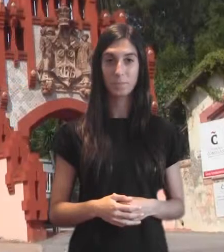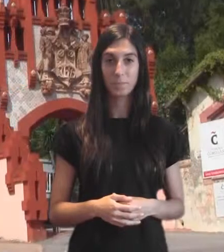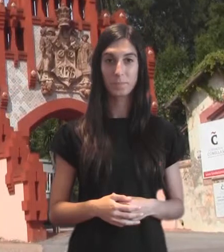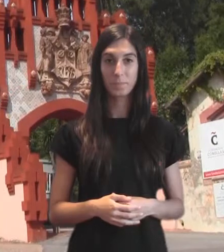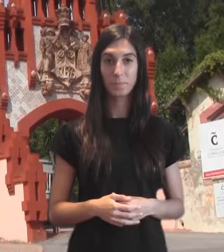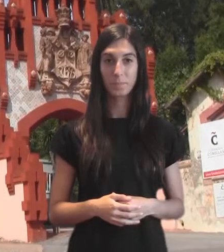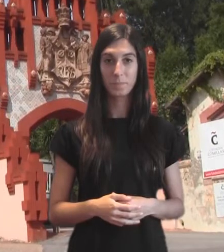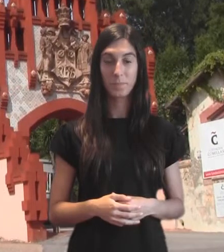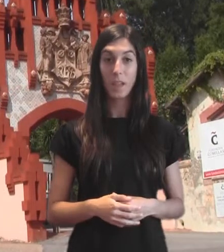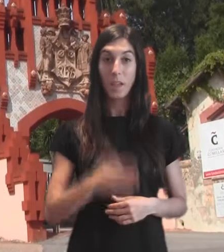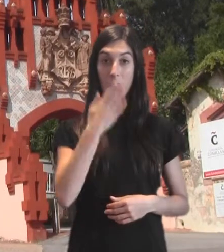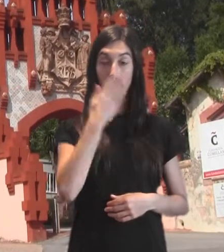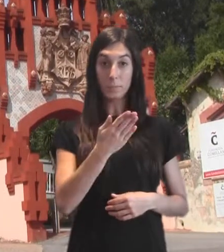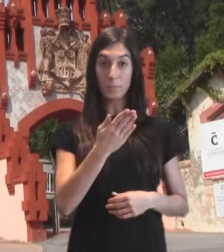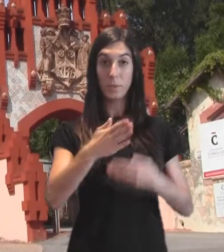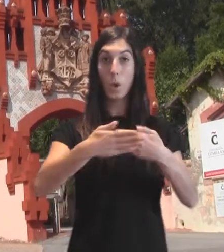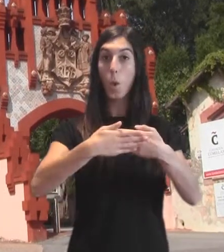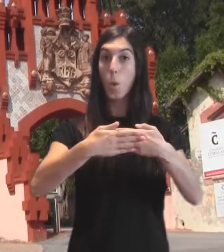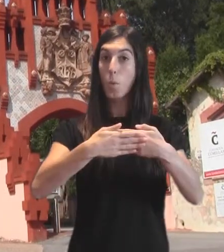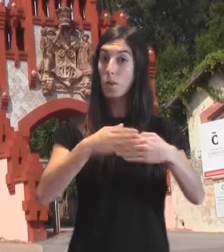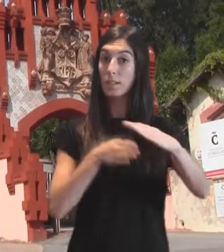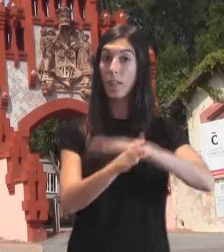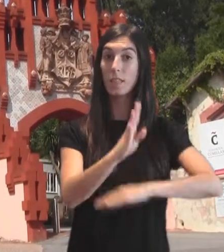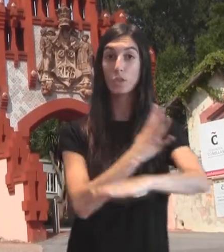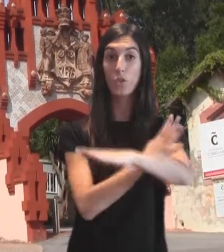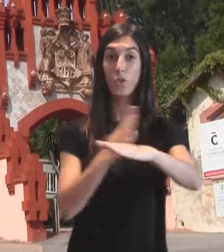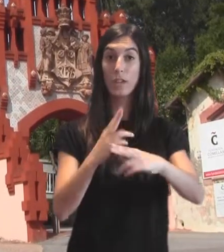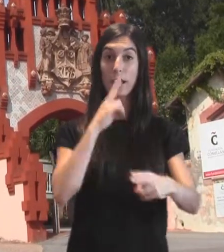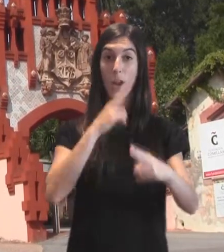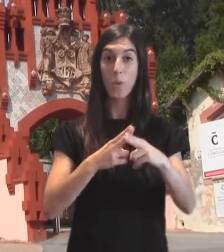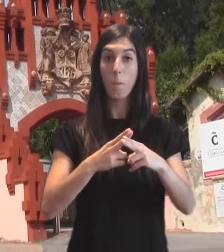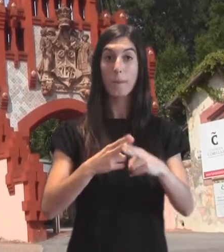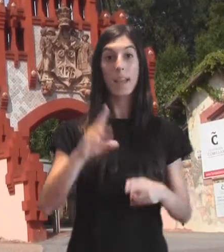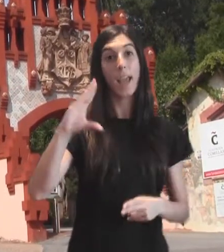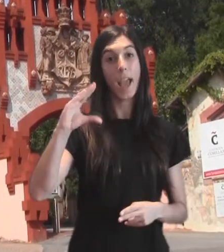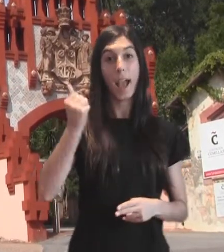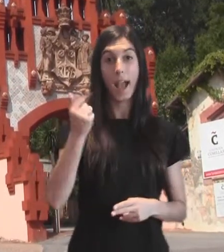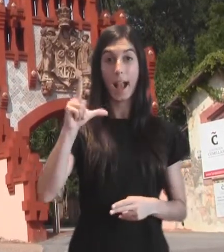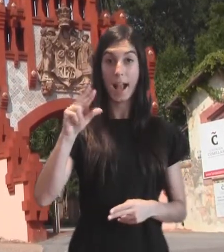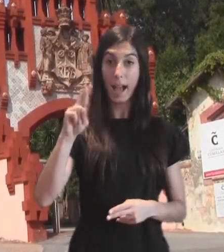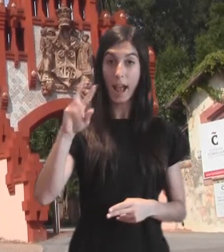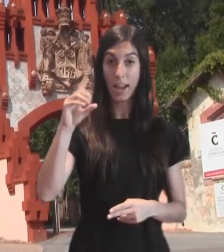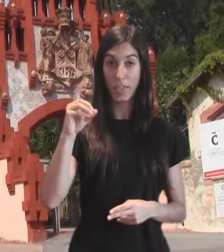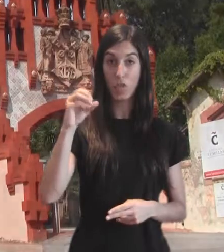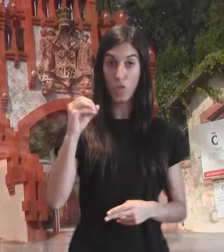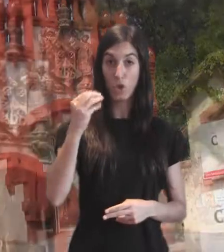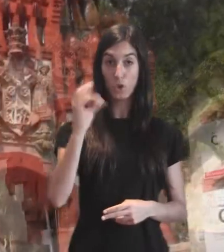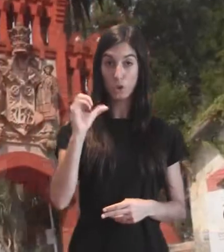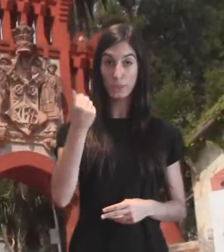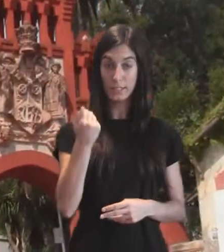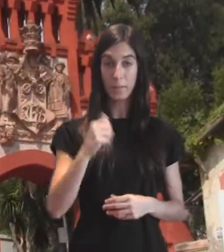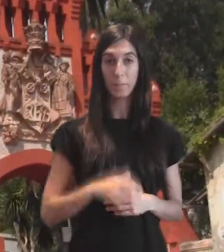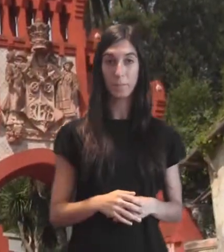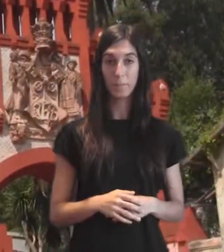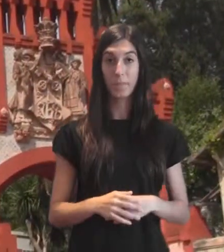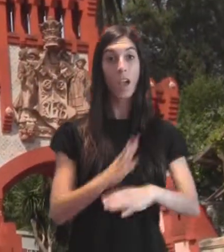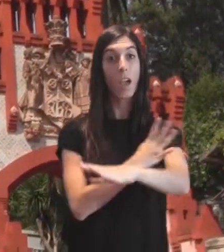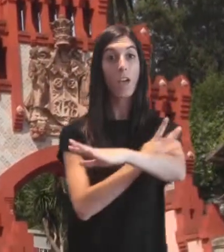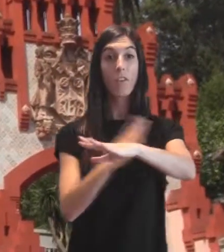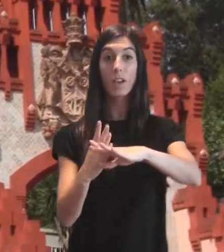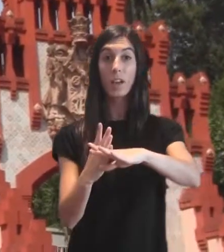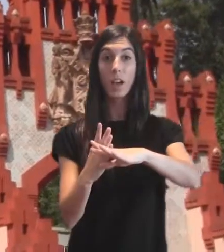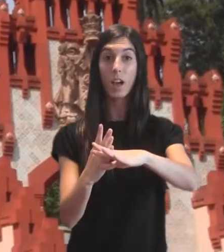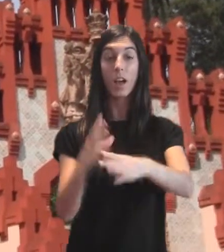Nos encontramos en la puerta de acceso a la finca de la Cardosa, donde se encuentran las instalaciones de lo que anteriormente fue la